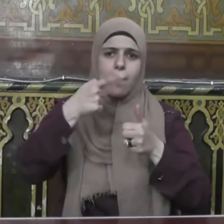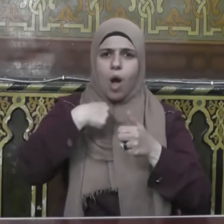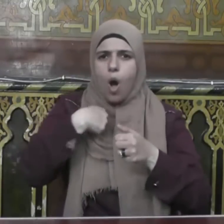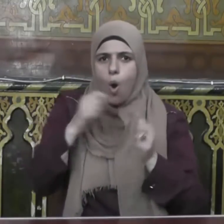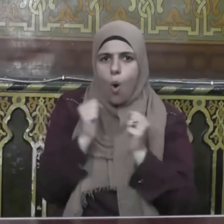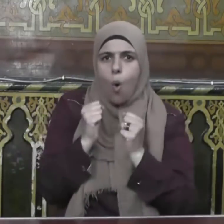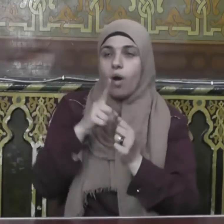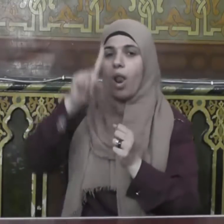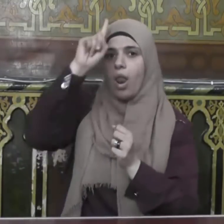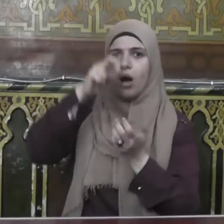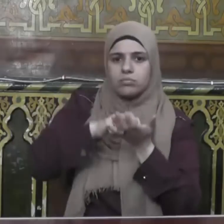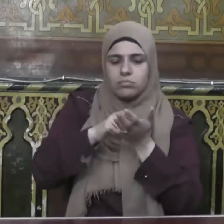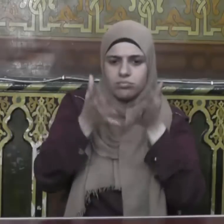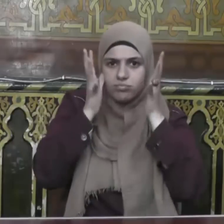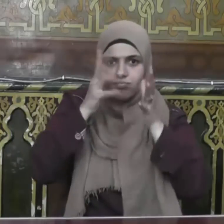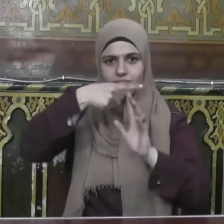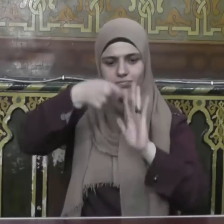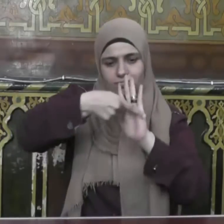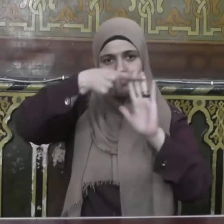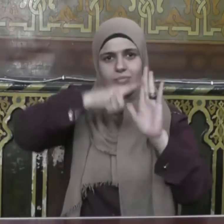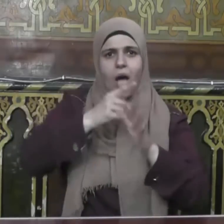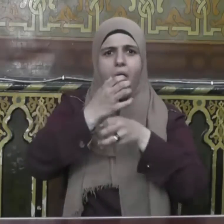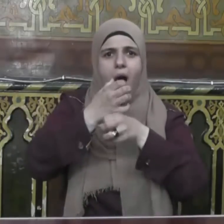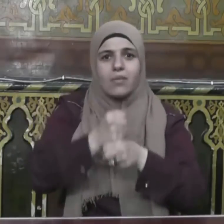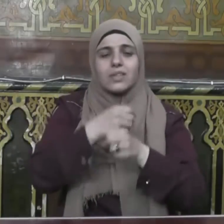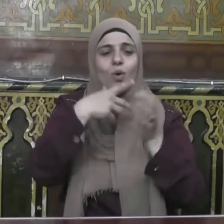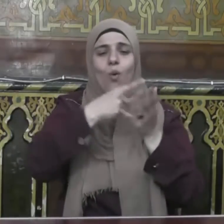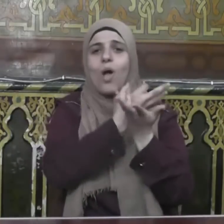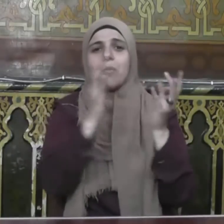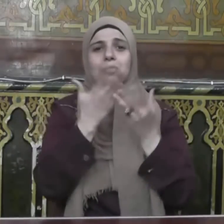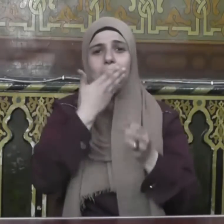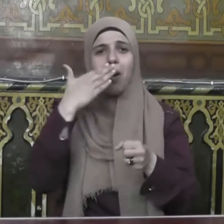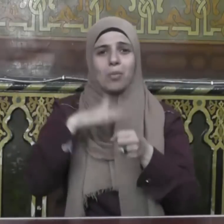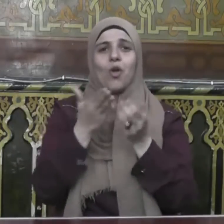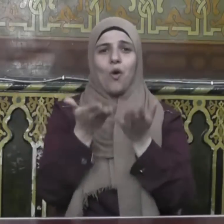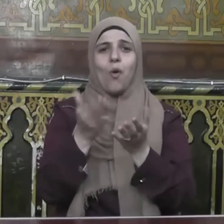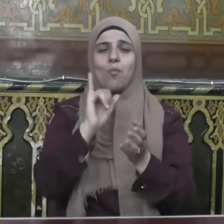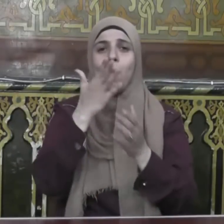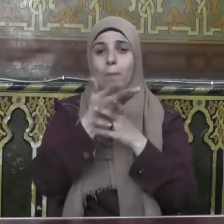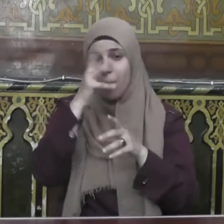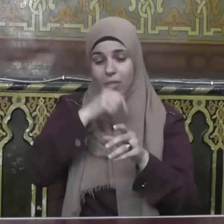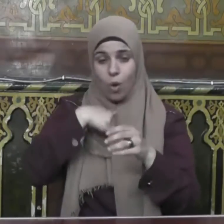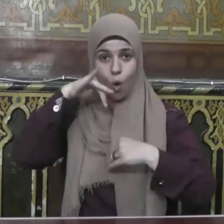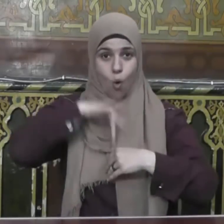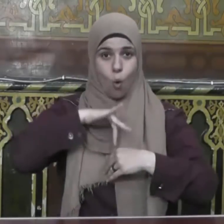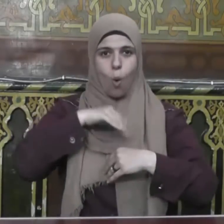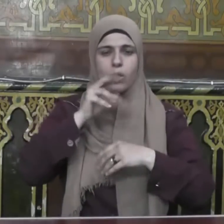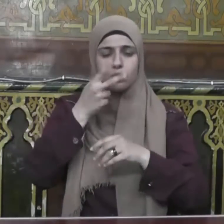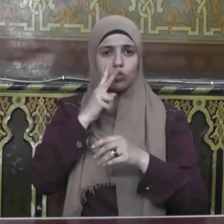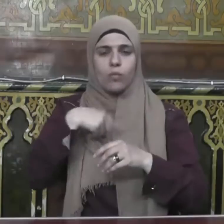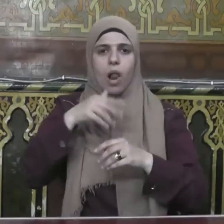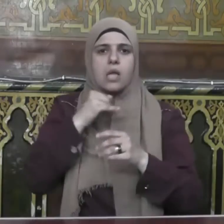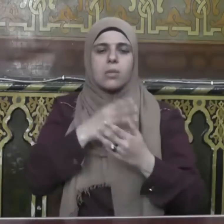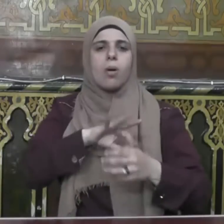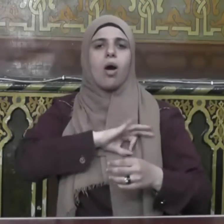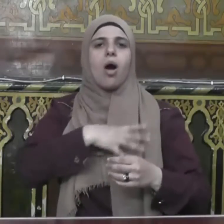لكل فريضة حكمة وهذا الحكم ظاهره العذاب وباطنه الرحمة يستثير الشفقة